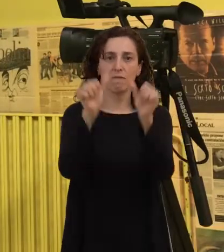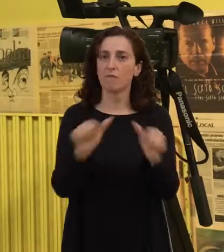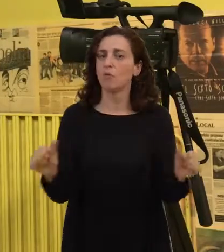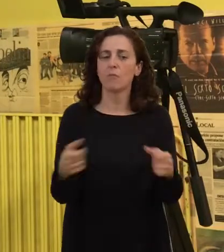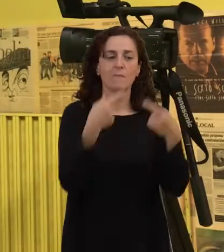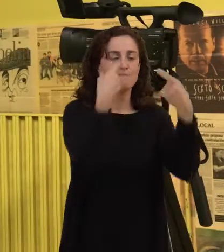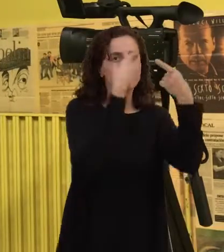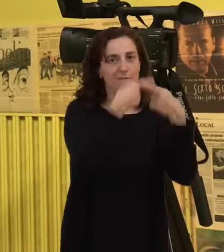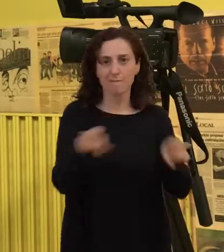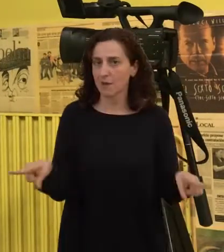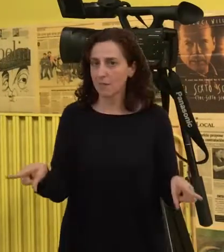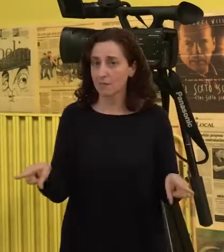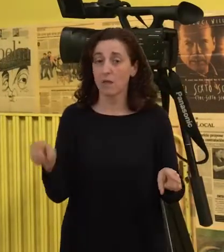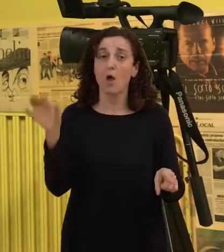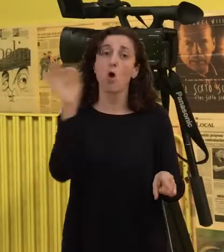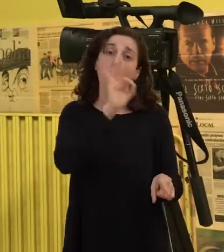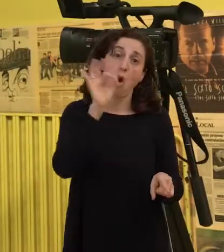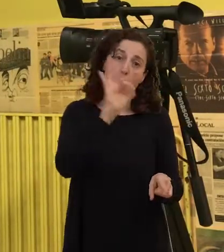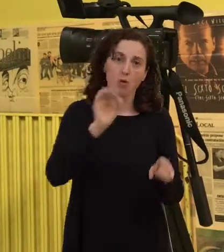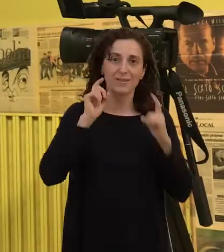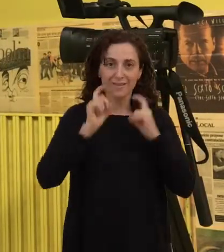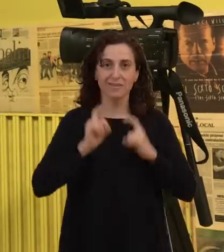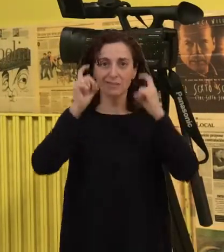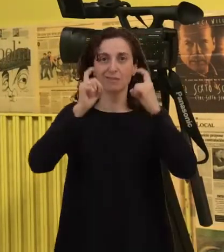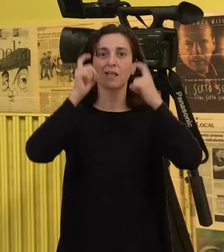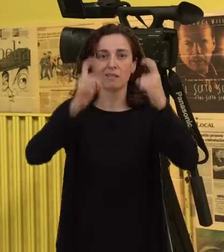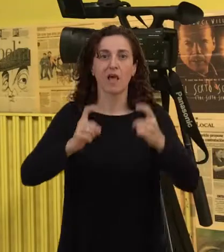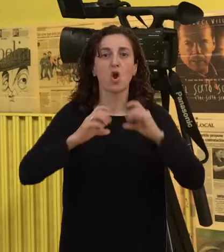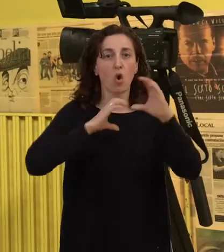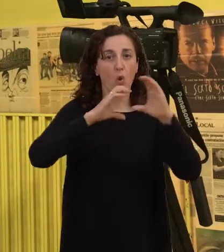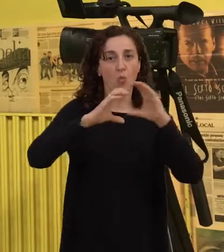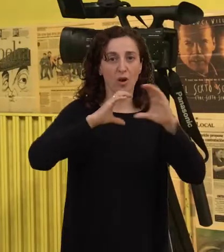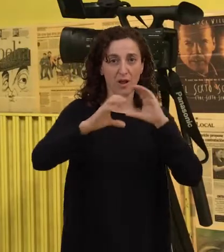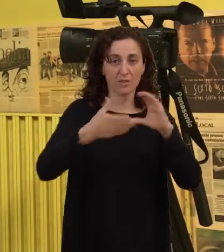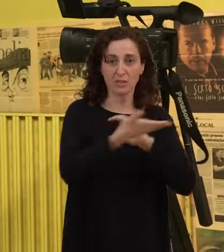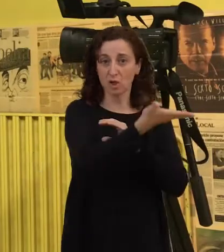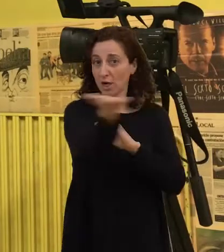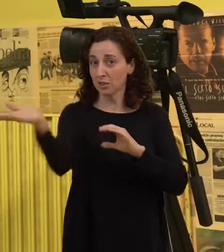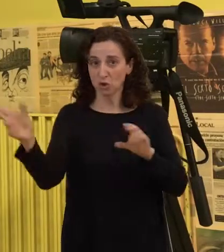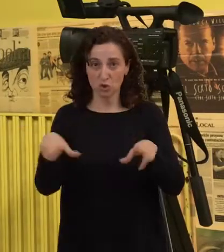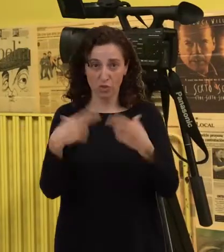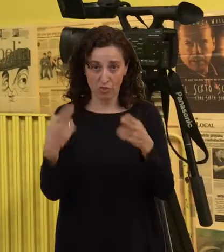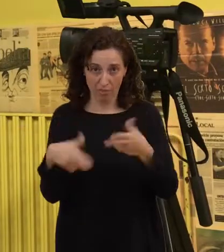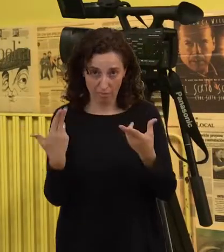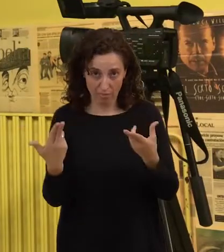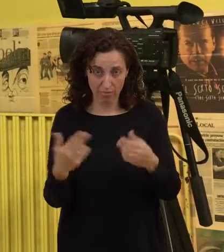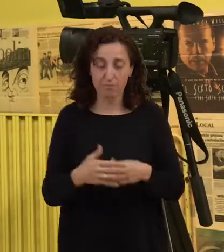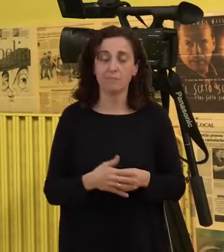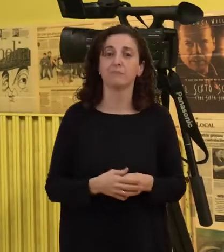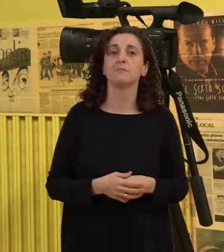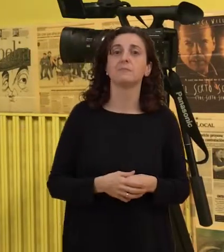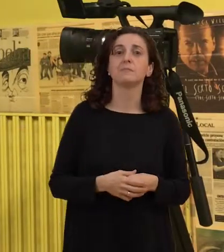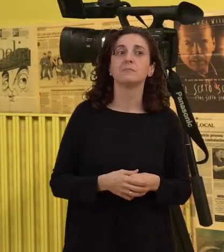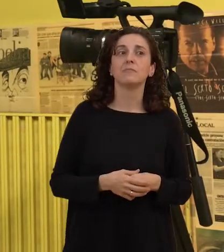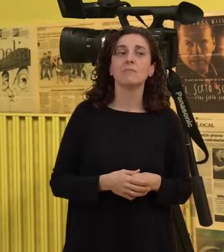de intentar comunicarse con el resto de la sociedad. Para el